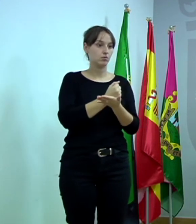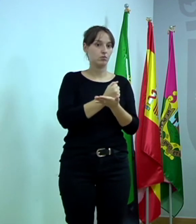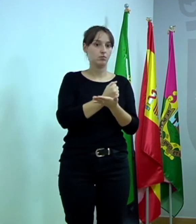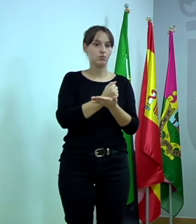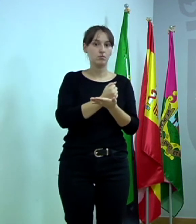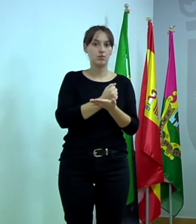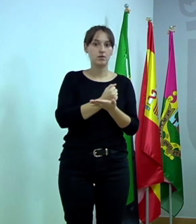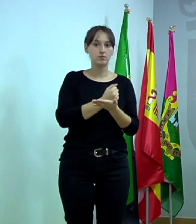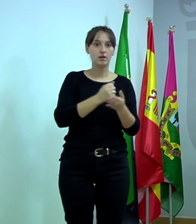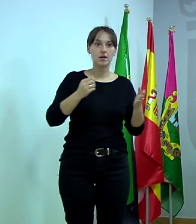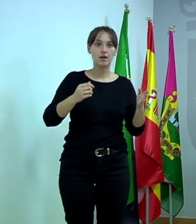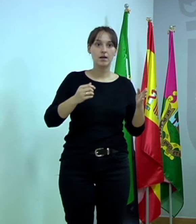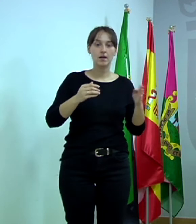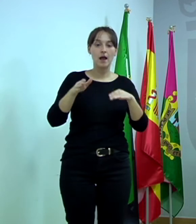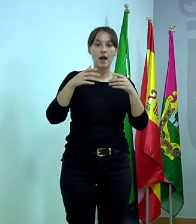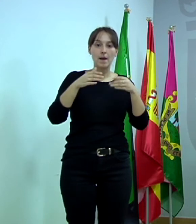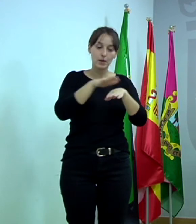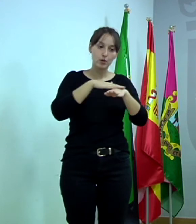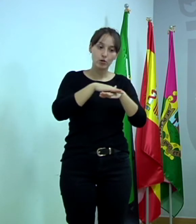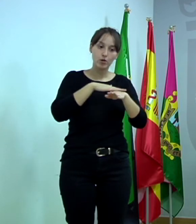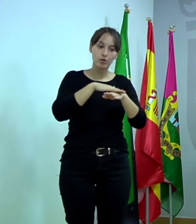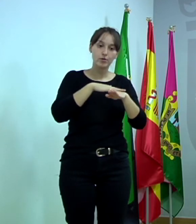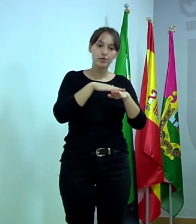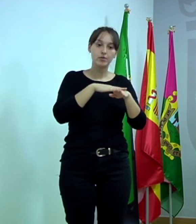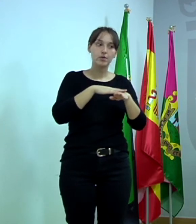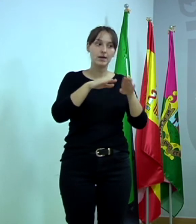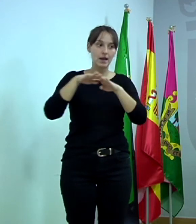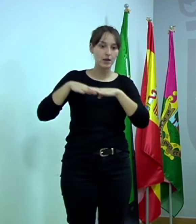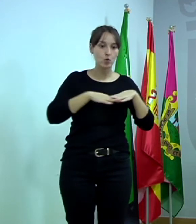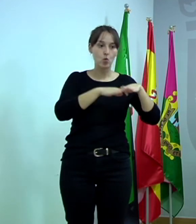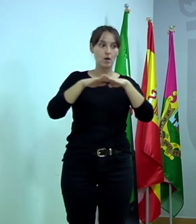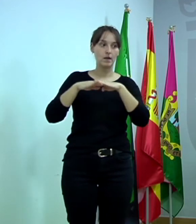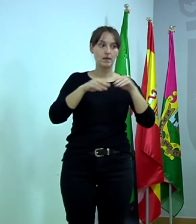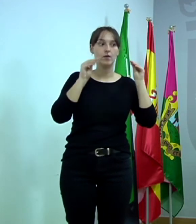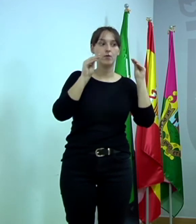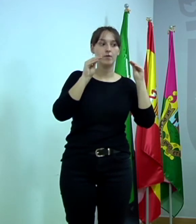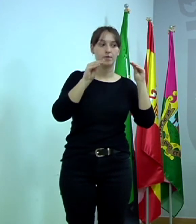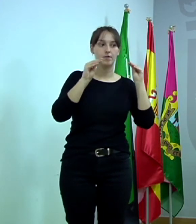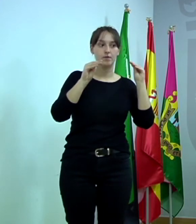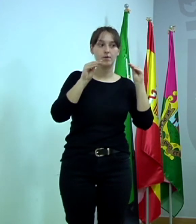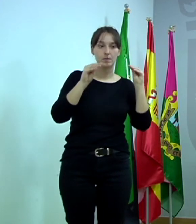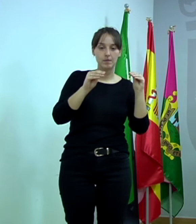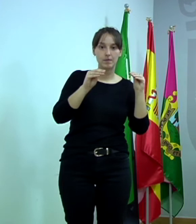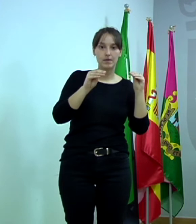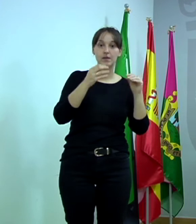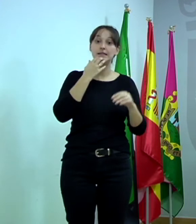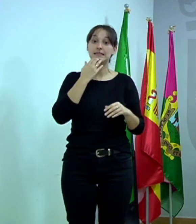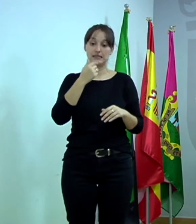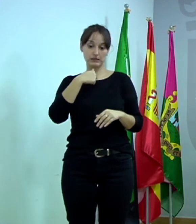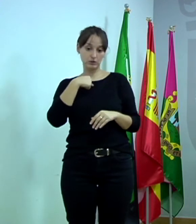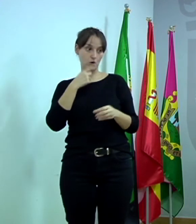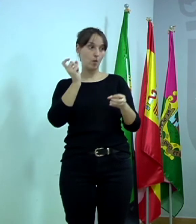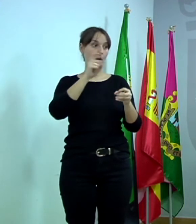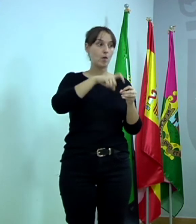En el apartado de Igualdad de Formación, ¿vale? Y si me apunto, pues ya me pasaron en el enlace. Y si tú te apuntas… Claro,